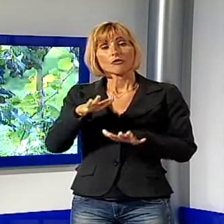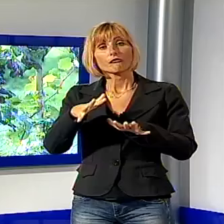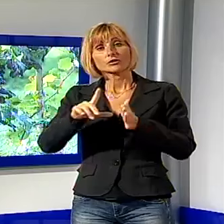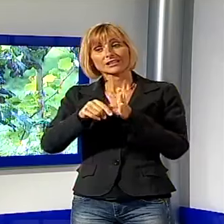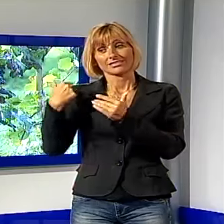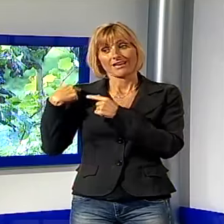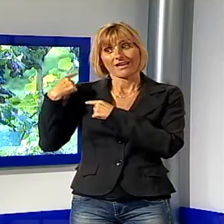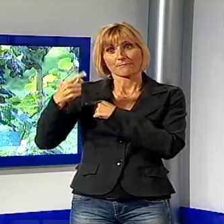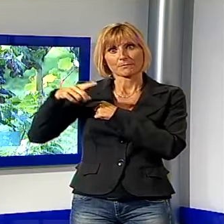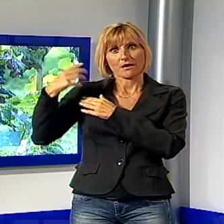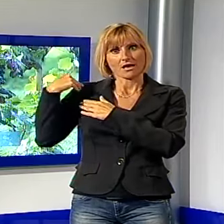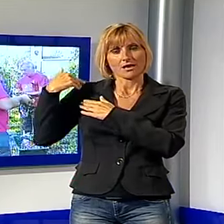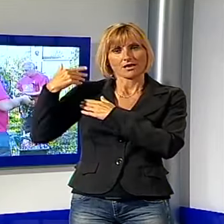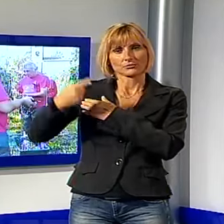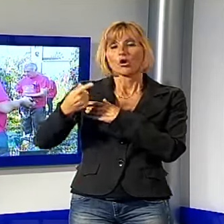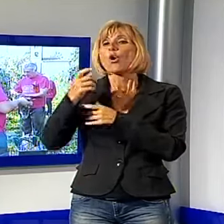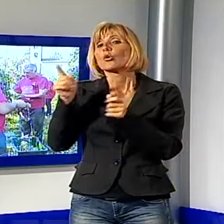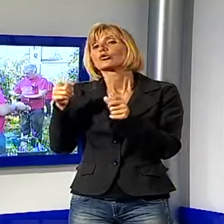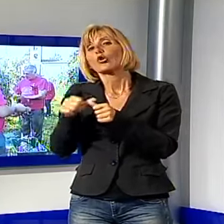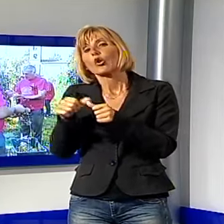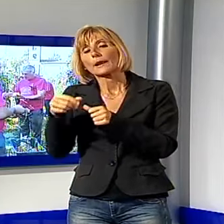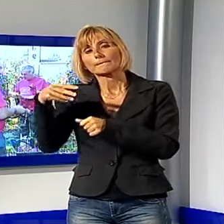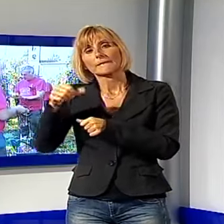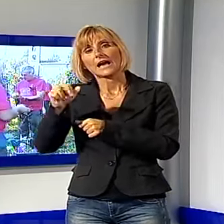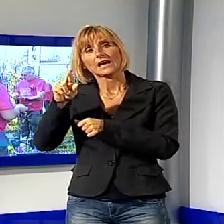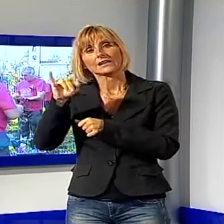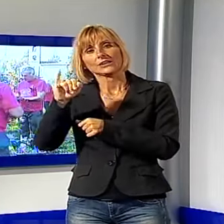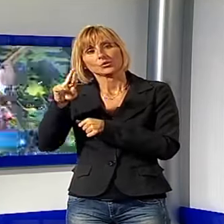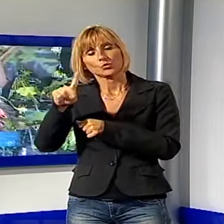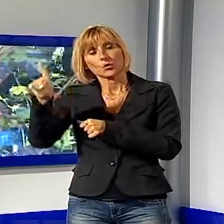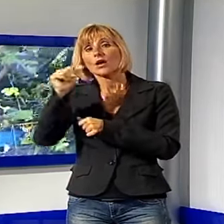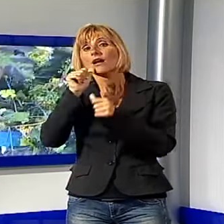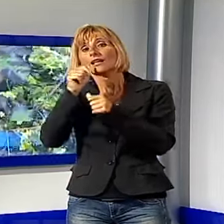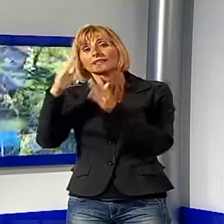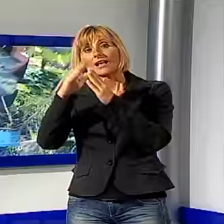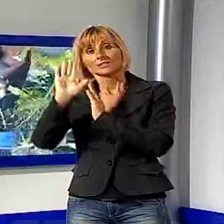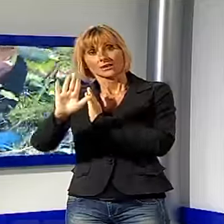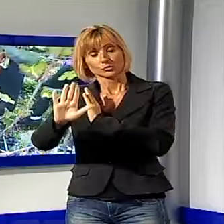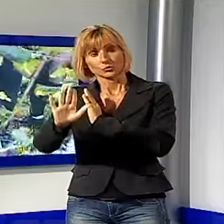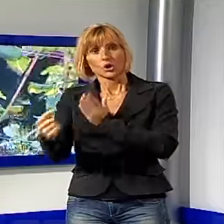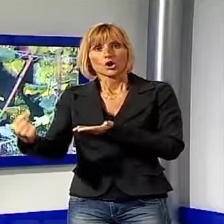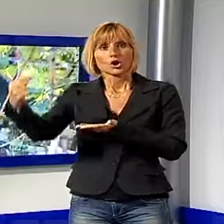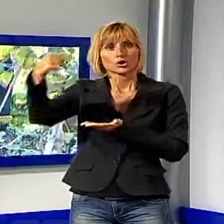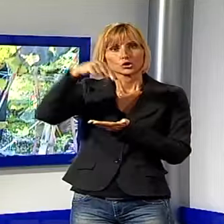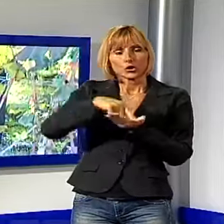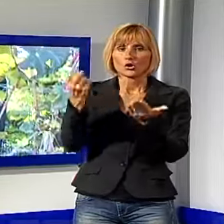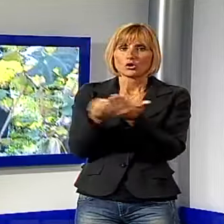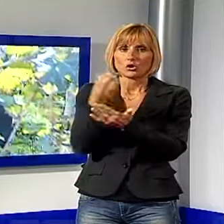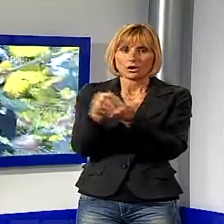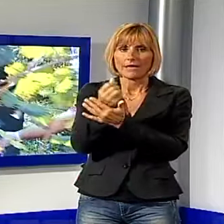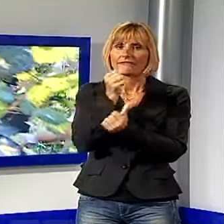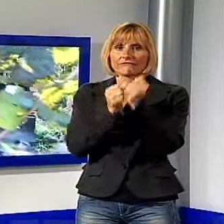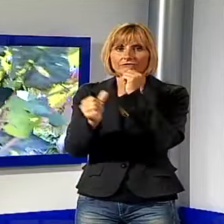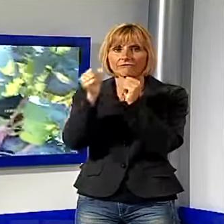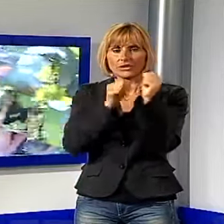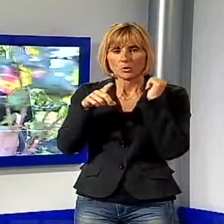Pascoli sicuramente della sorella Mariù nella cantina della sua casa a Castelvecchio si tornerà a produrre il vino pascoliano proprio